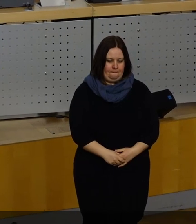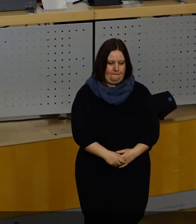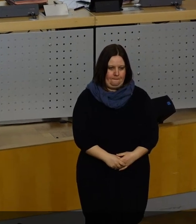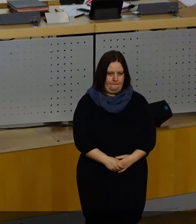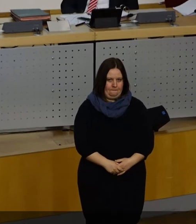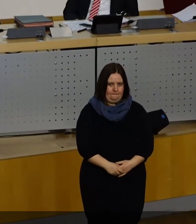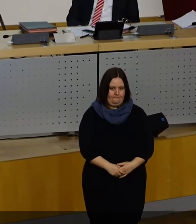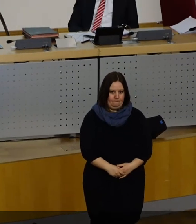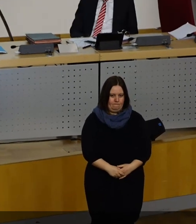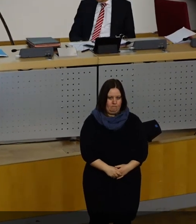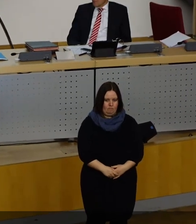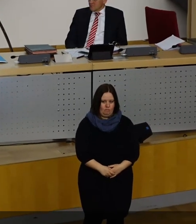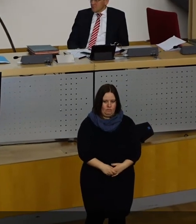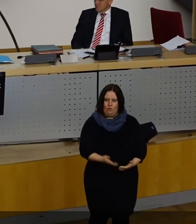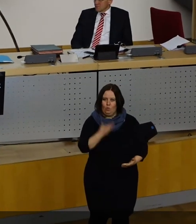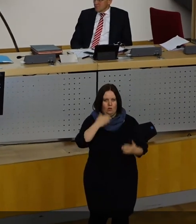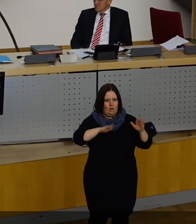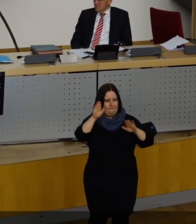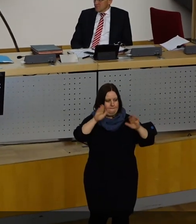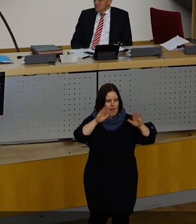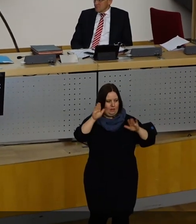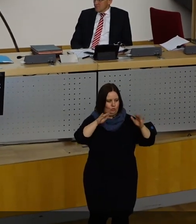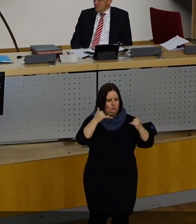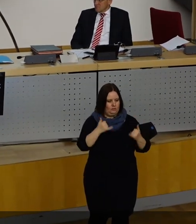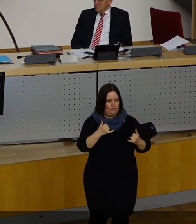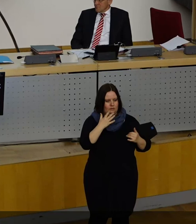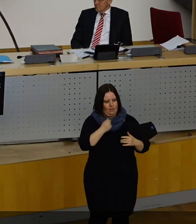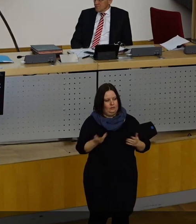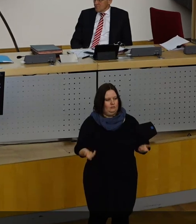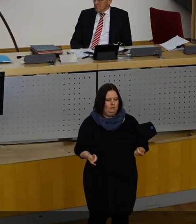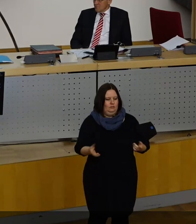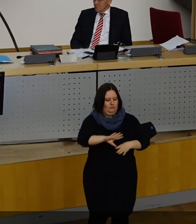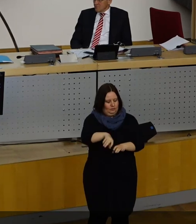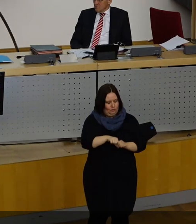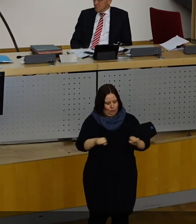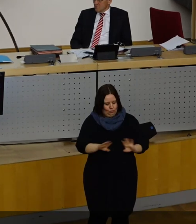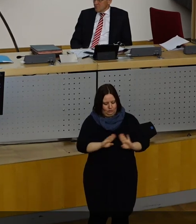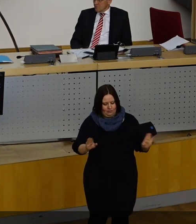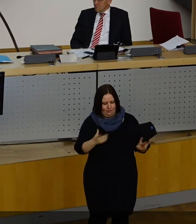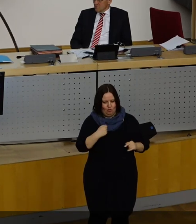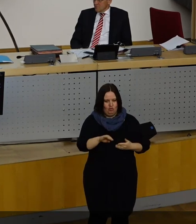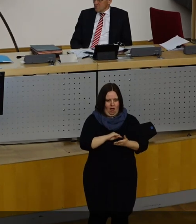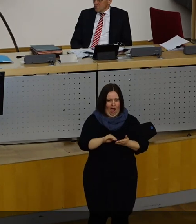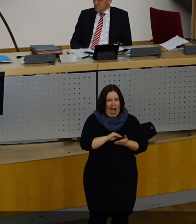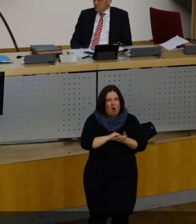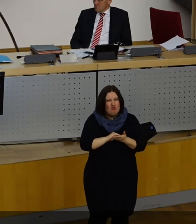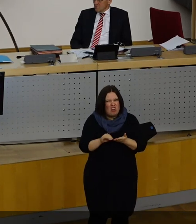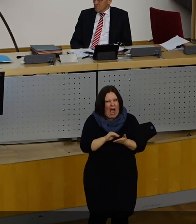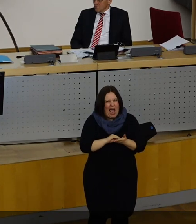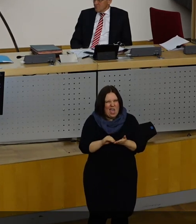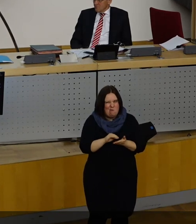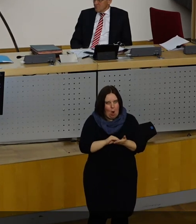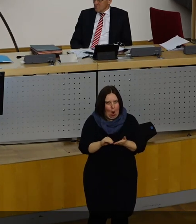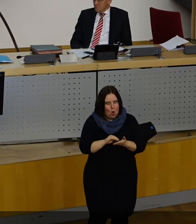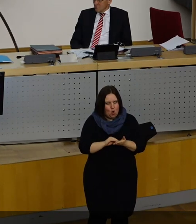So, es liegen keine weiteren Wortmeldungen vor, und ich würde gerne mal den Sack zubinden, denn wir wollen ja eine Ausschreibung auf den Weg bringen